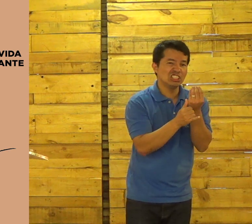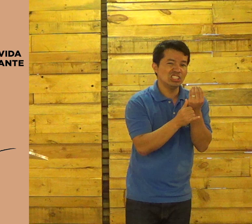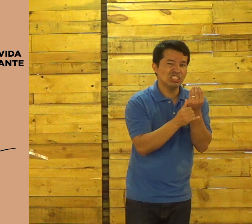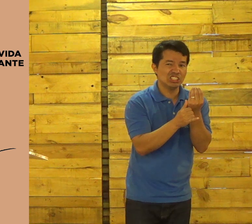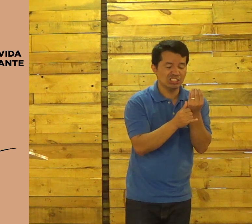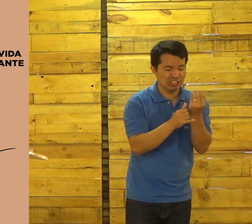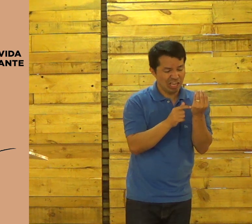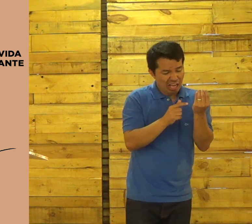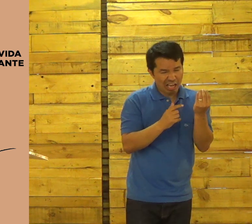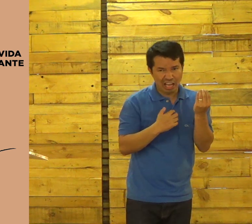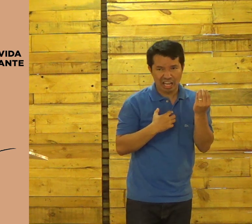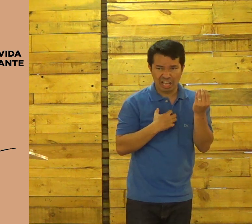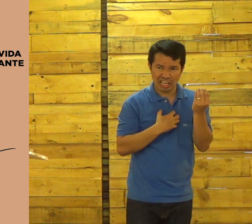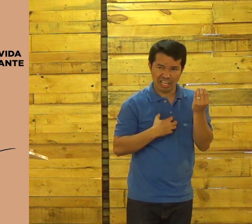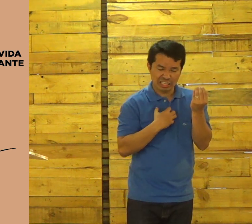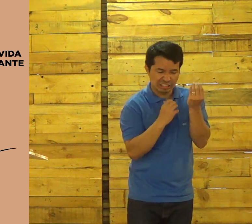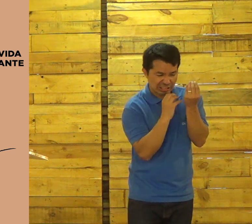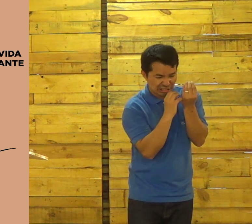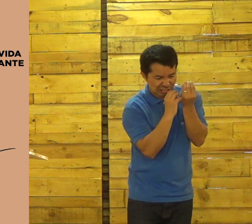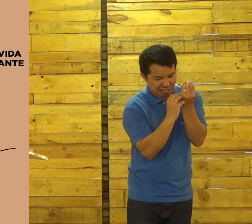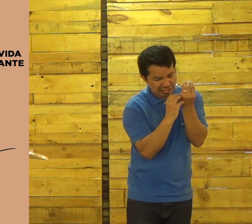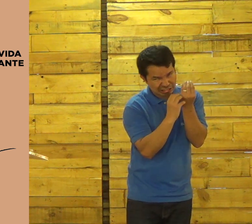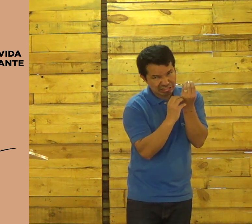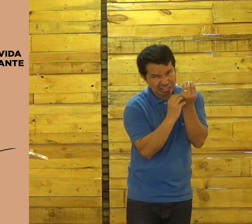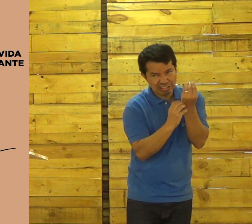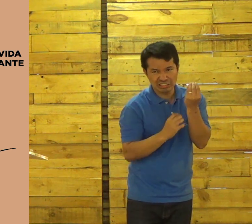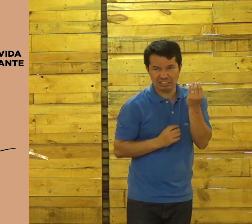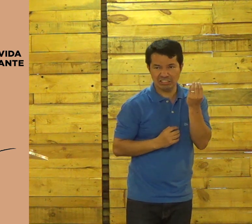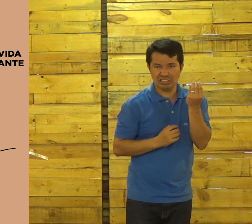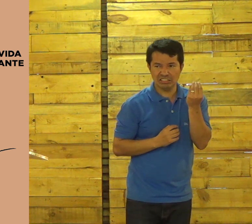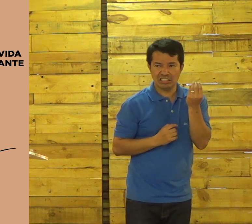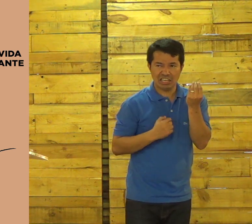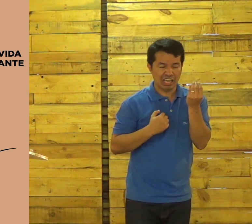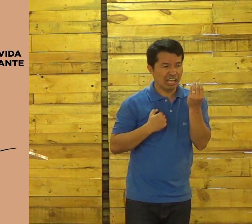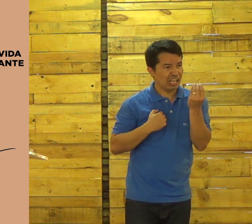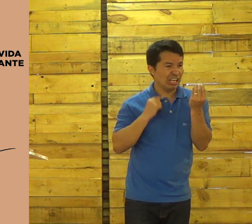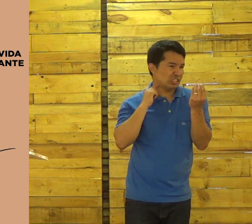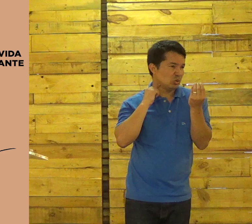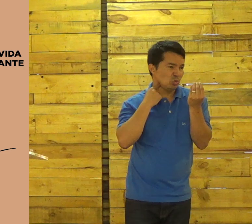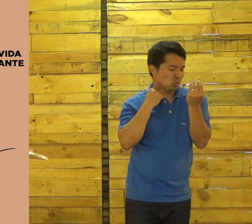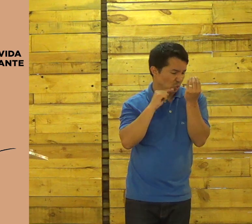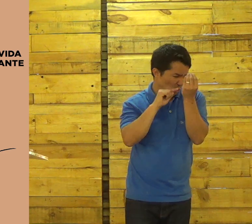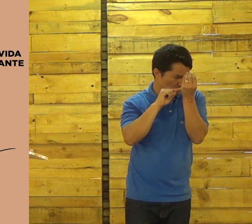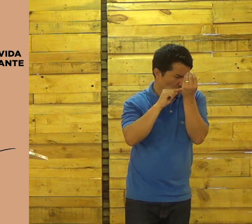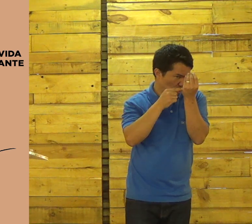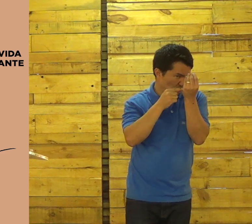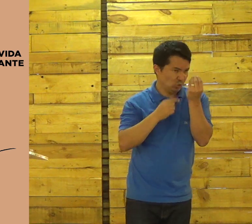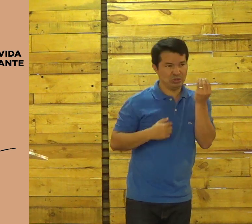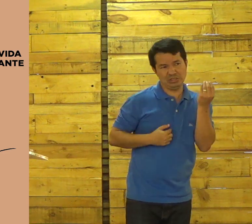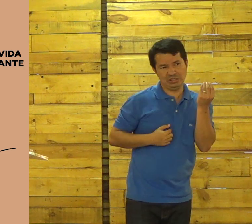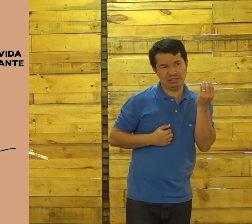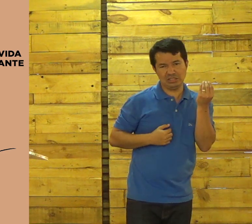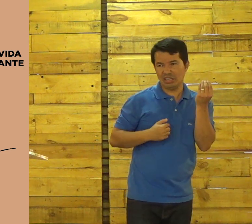Triste? Cheia de angústias? Cheia de problemas e sujeiras?